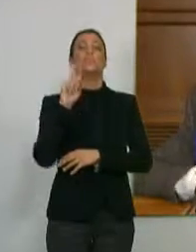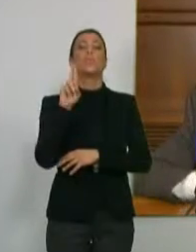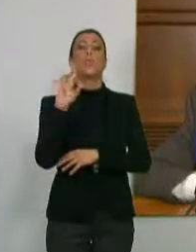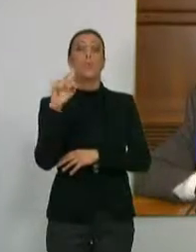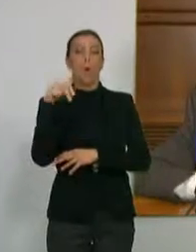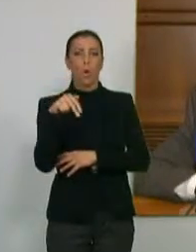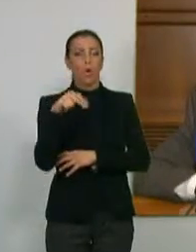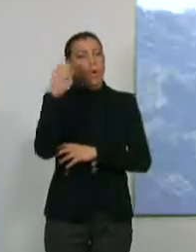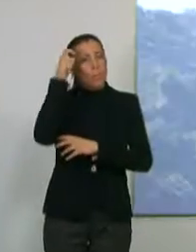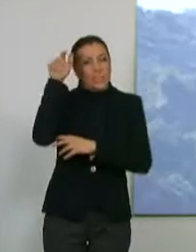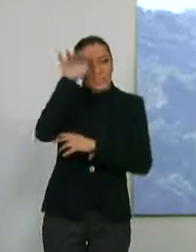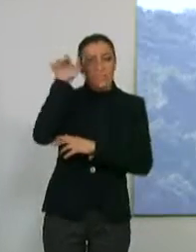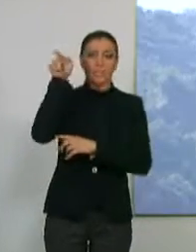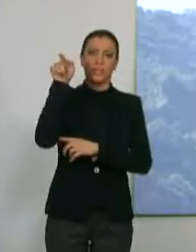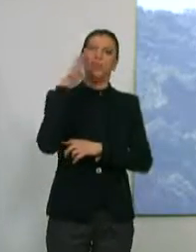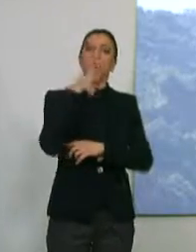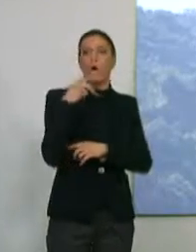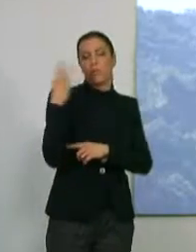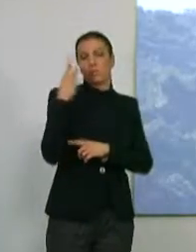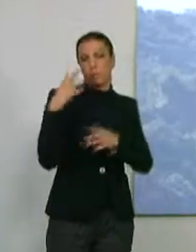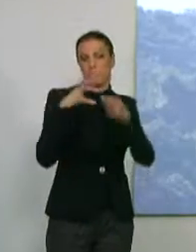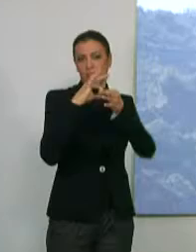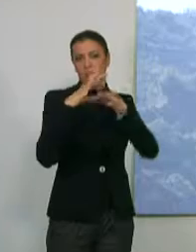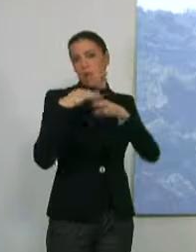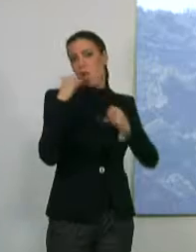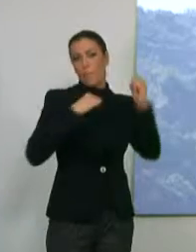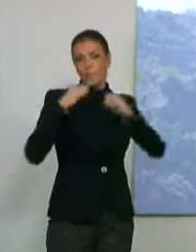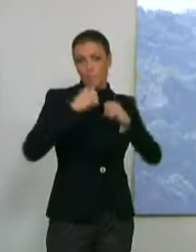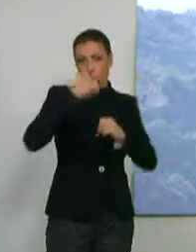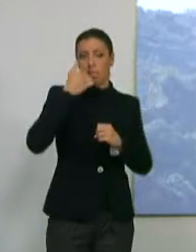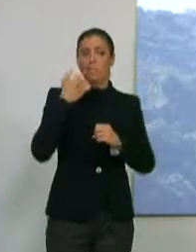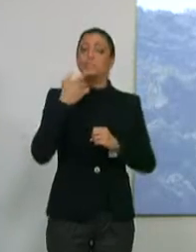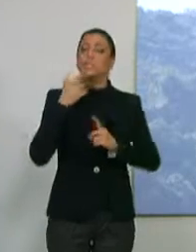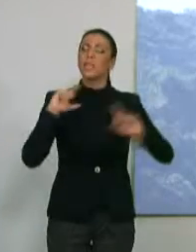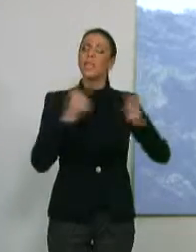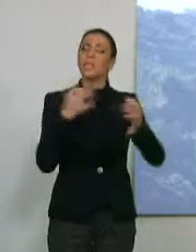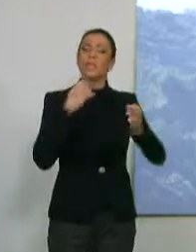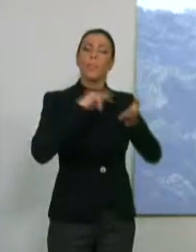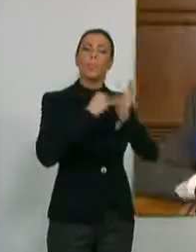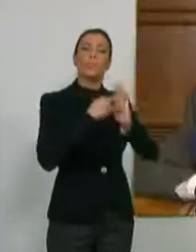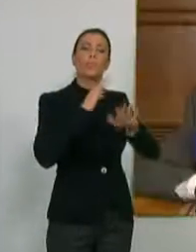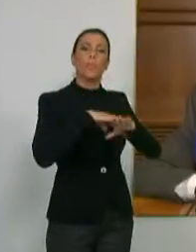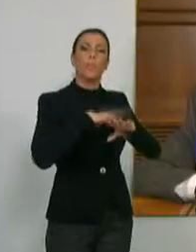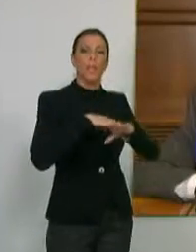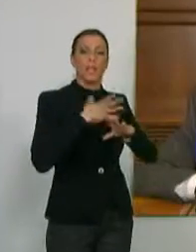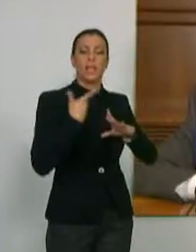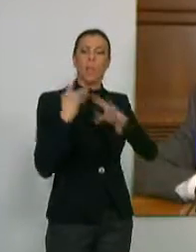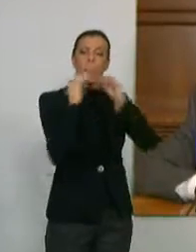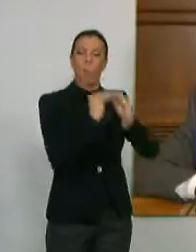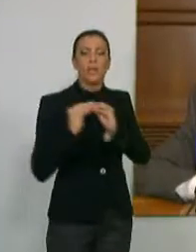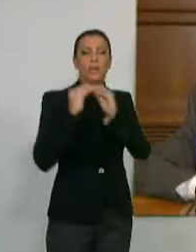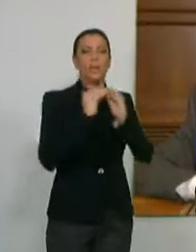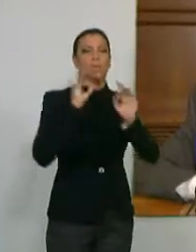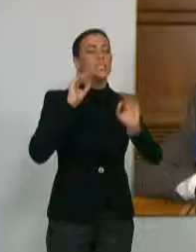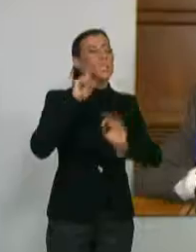los municipios en los que la Mancomunidad tiene competencias. En la reunión han tratado sobre el proyecto de unificación